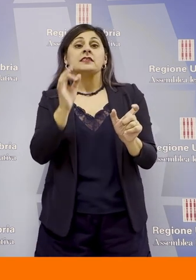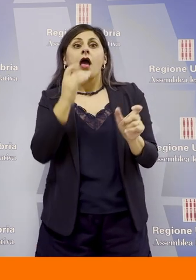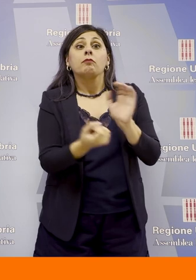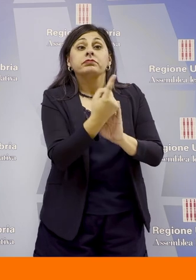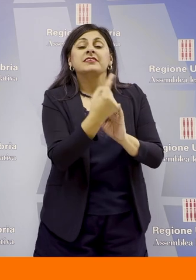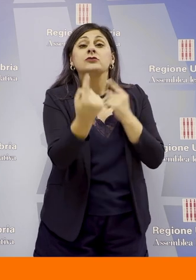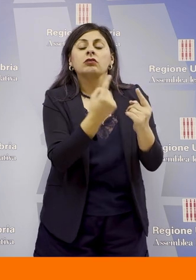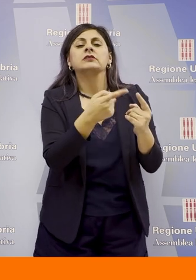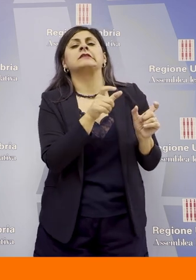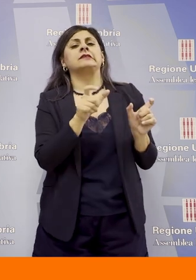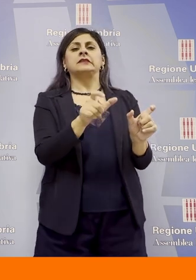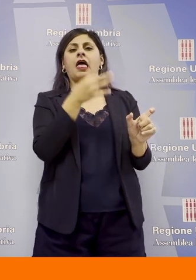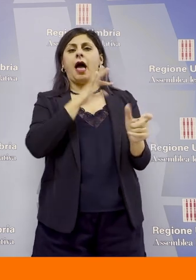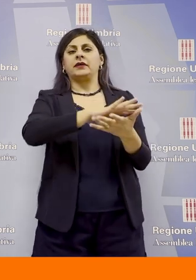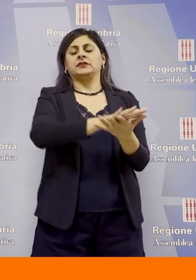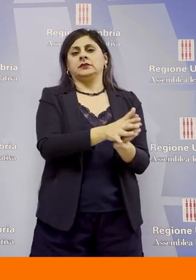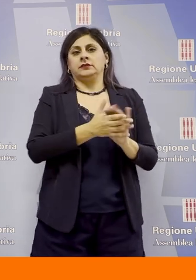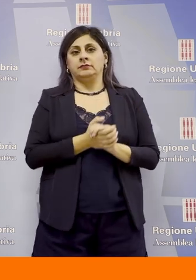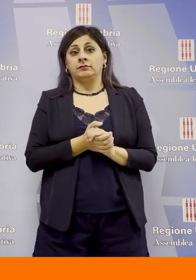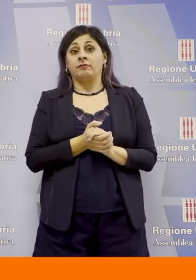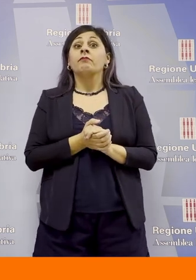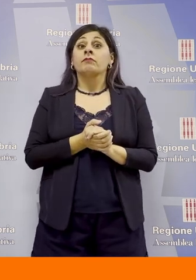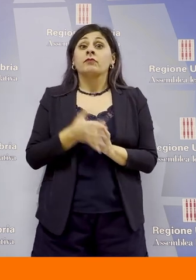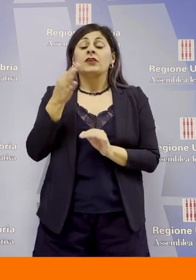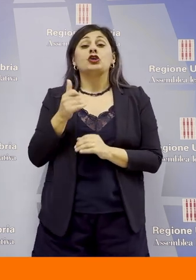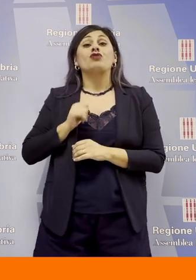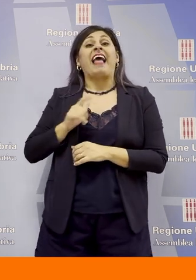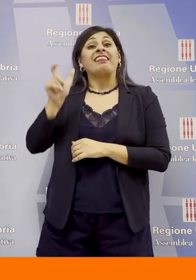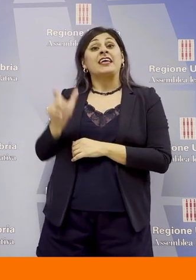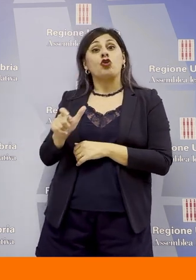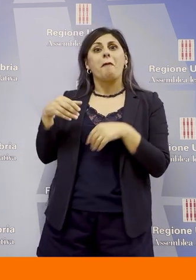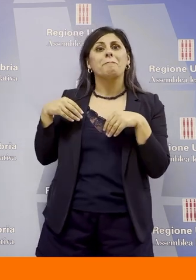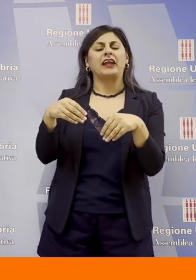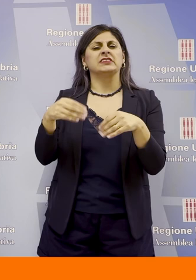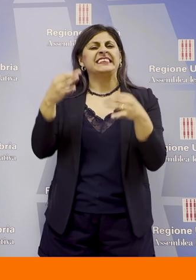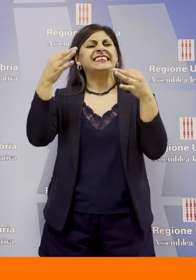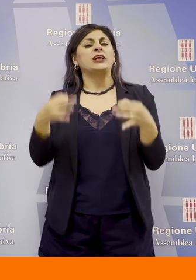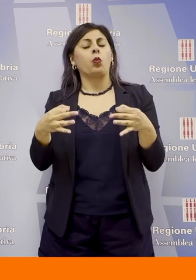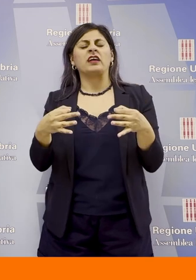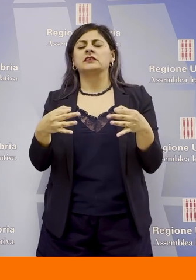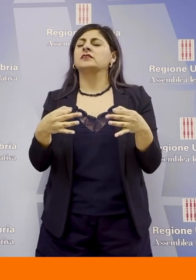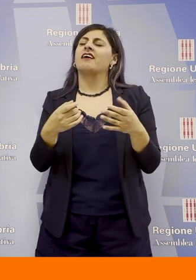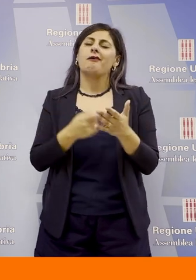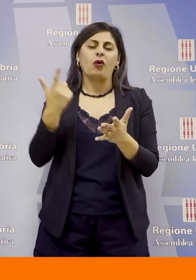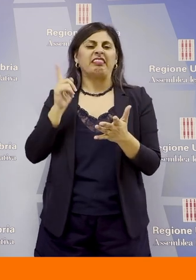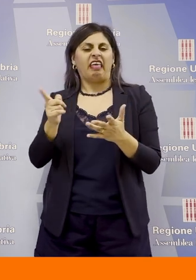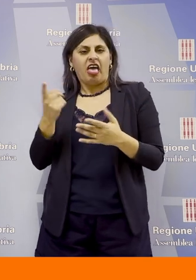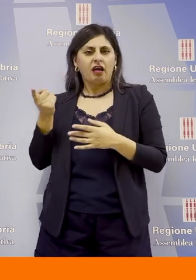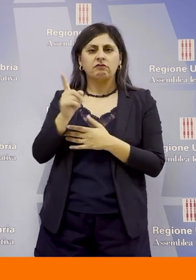fenomeni di questo tipo di infiltrazione. La partecipazione del cittadino alla sicurezza è qualcosa di molto importante, che non solo non